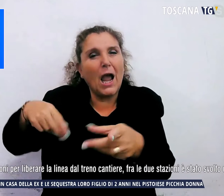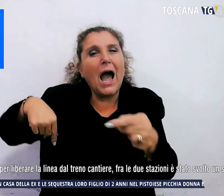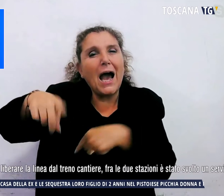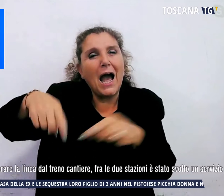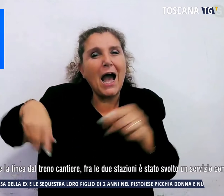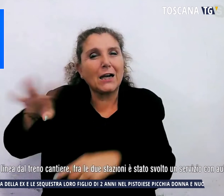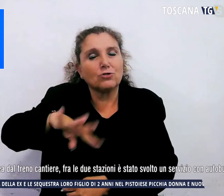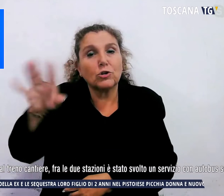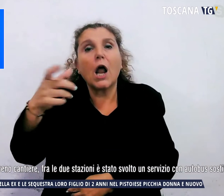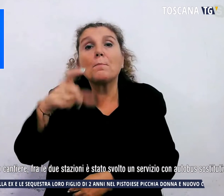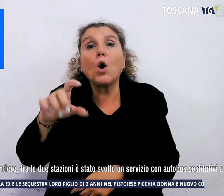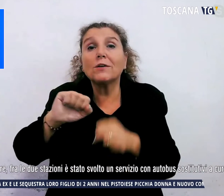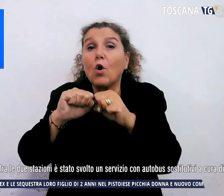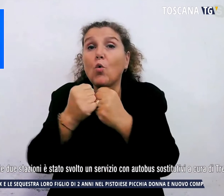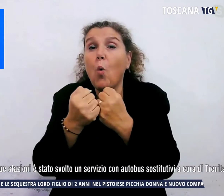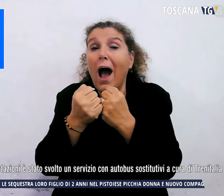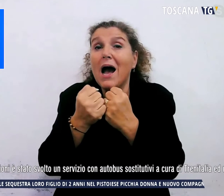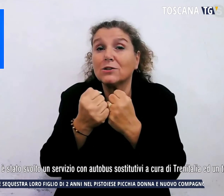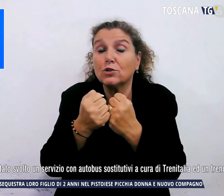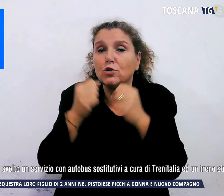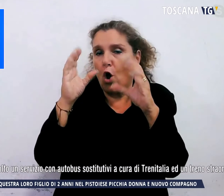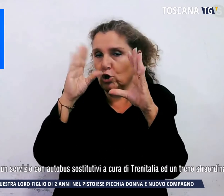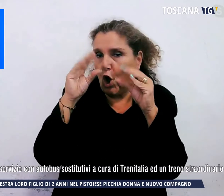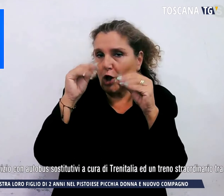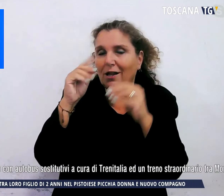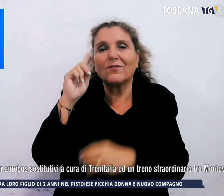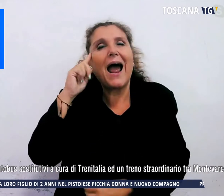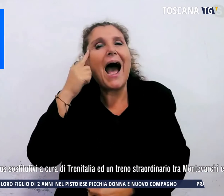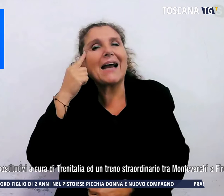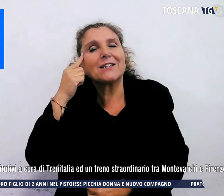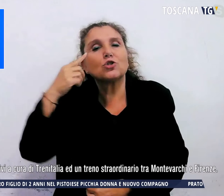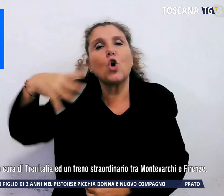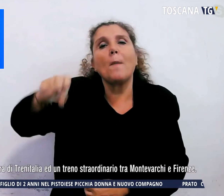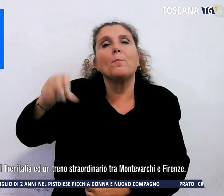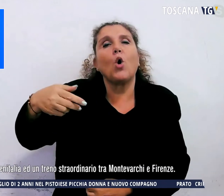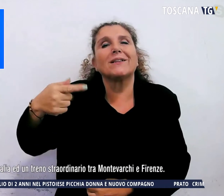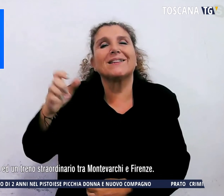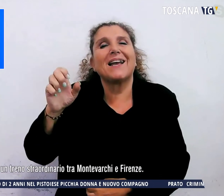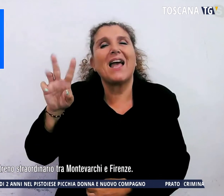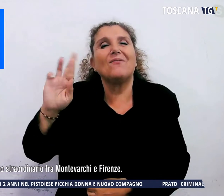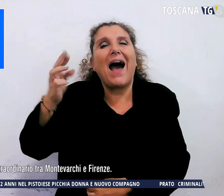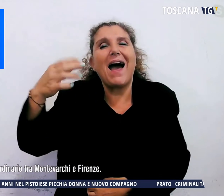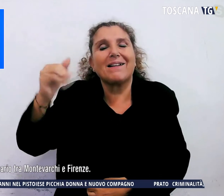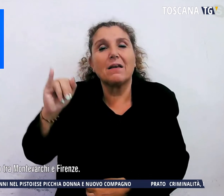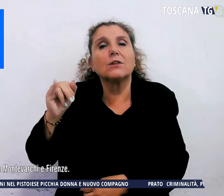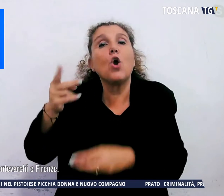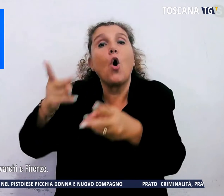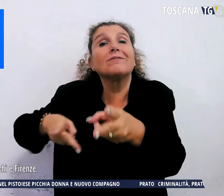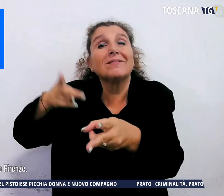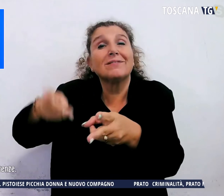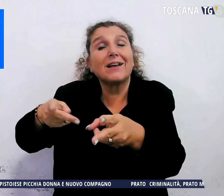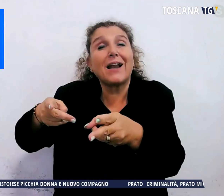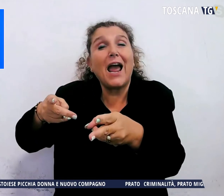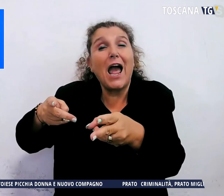avvenuto questa notte tra Arezzo e Montevarchi di un treno-cantiere di una ditta